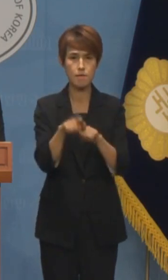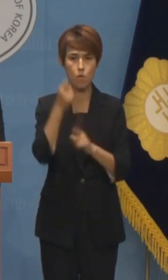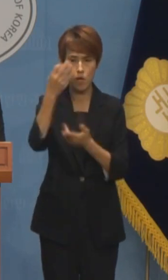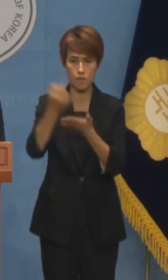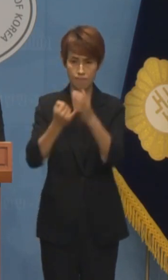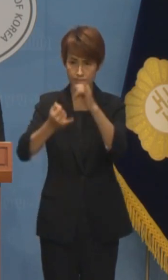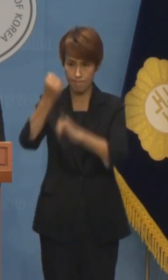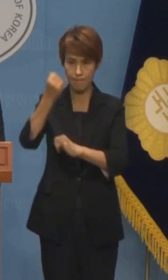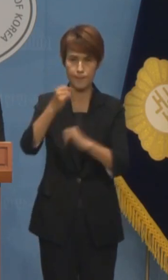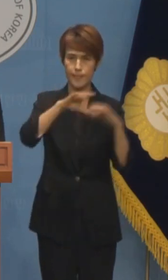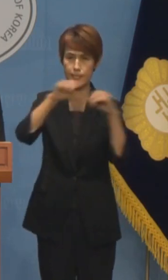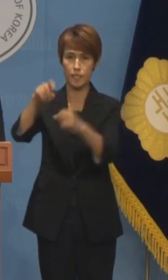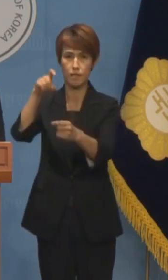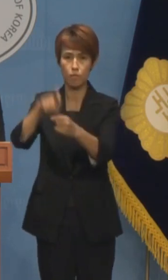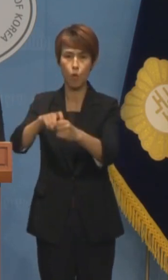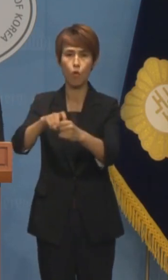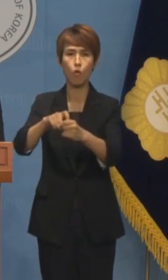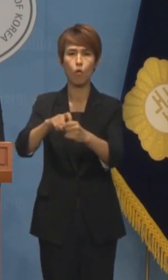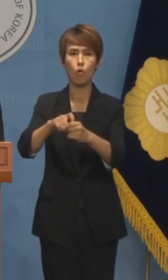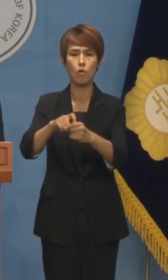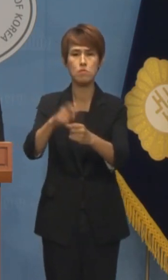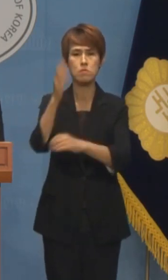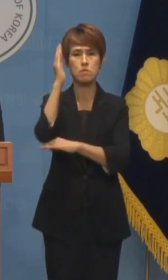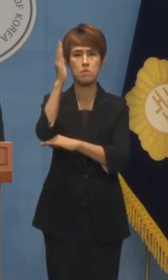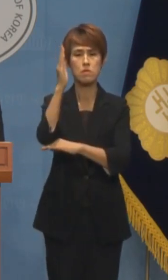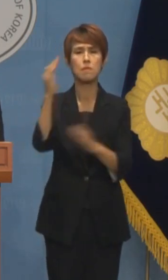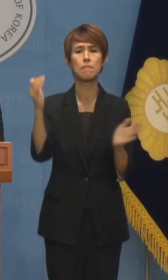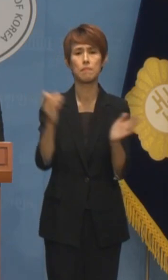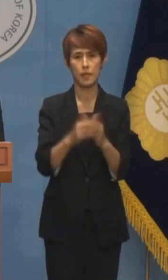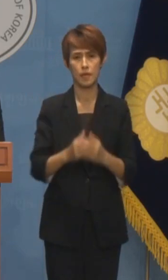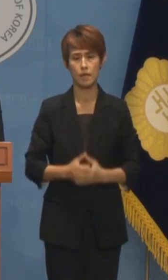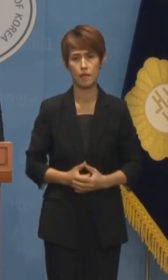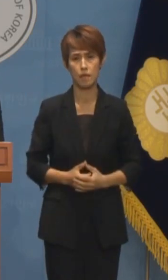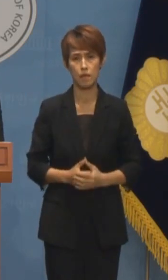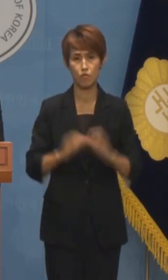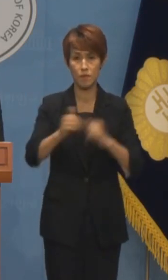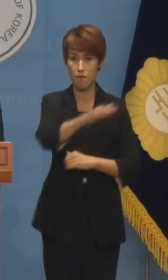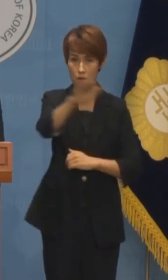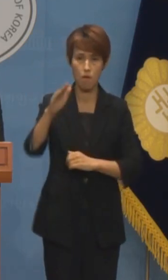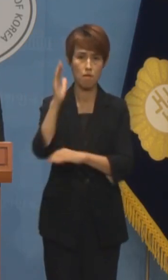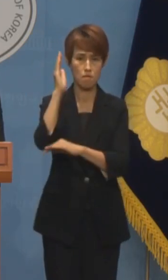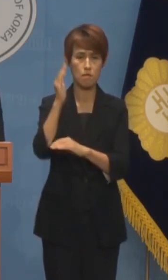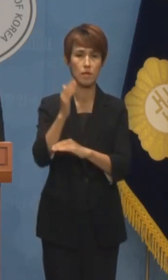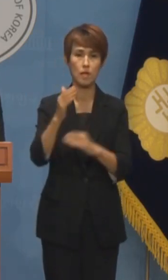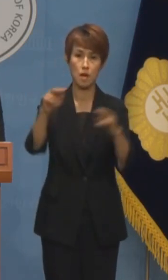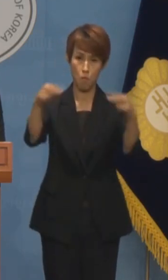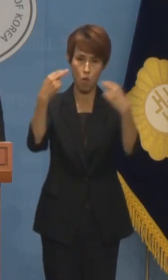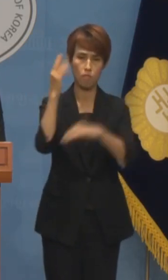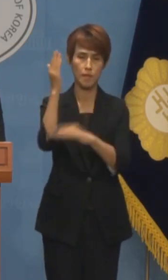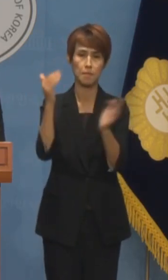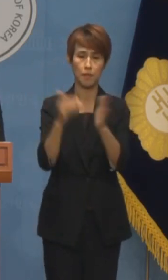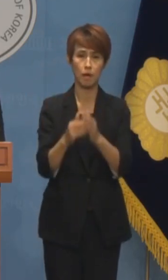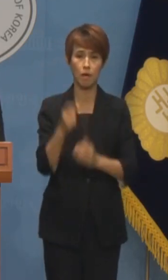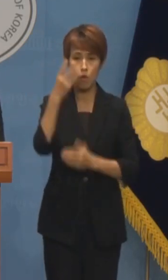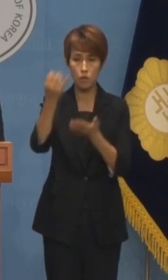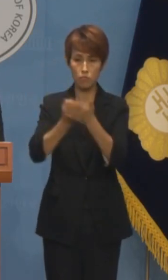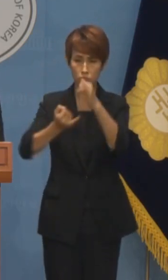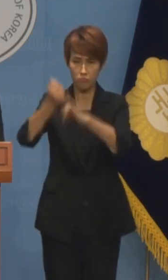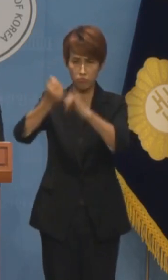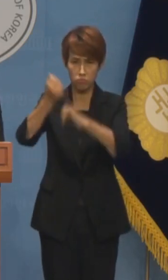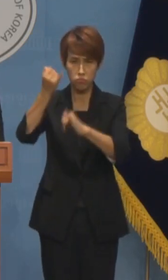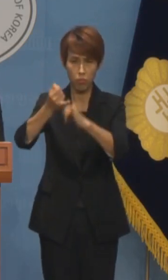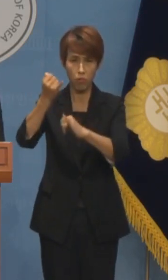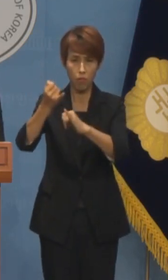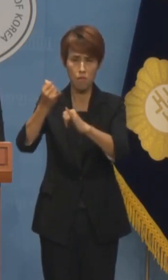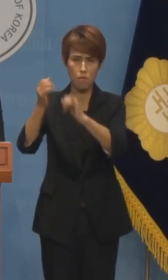대국민 담화문까지 발표했을 정도입니다 그런데도 체불임금은 지금 이 순간에도 가파르게